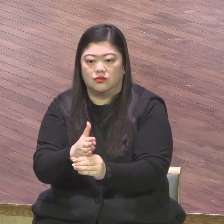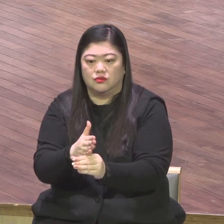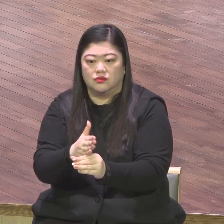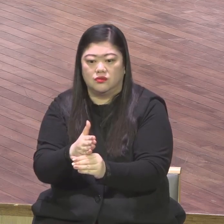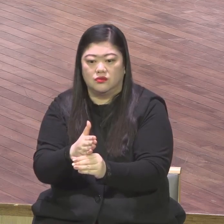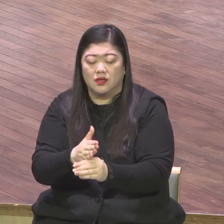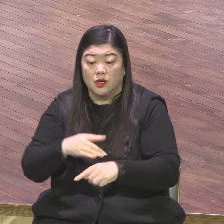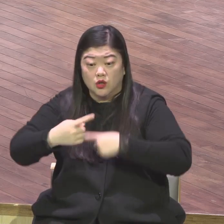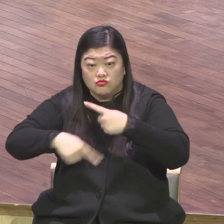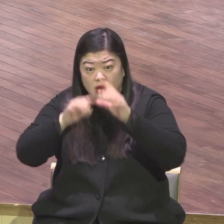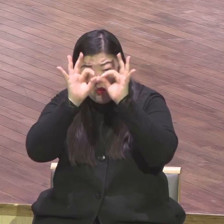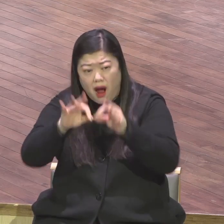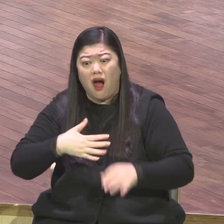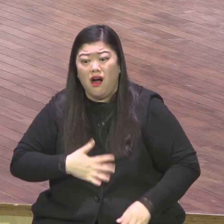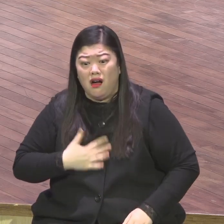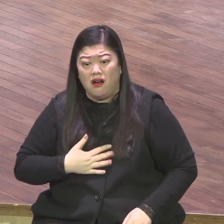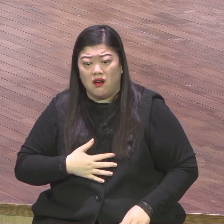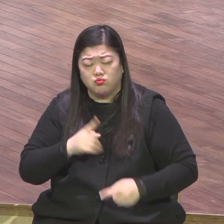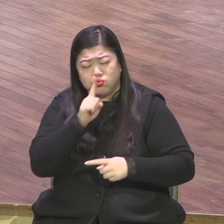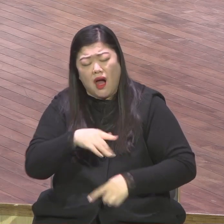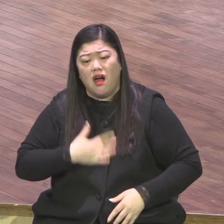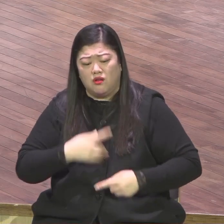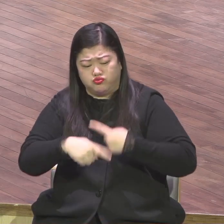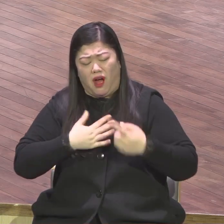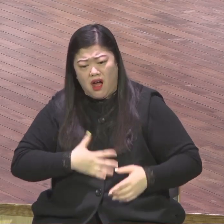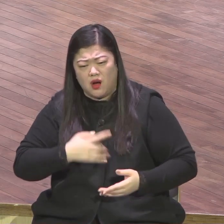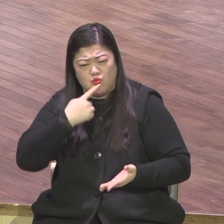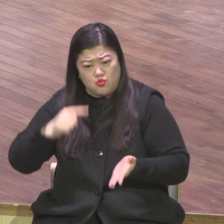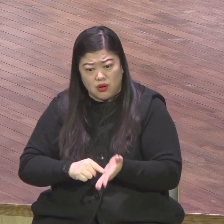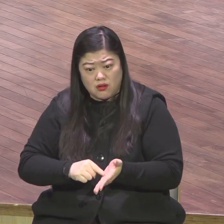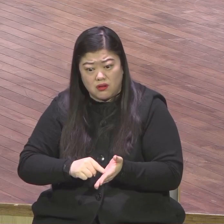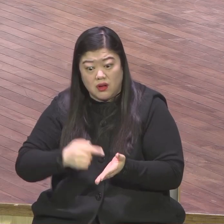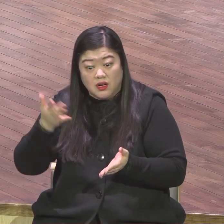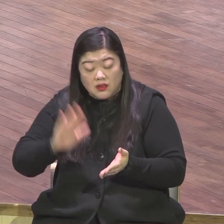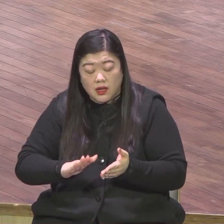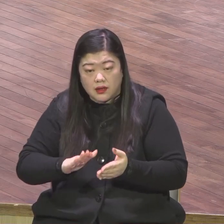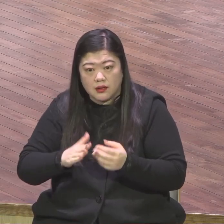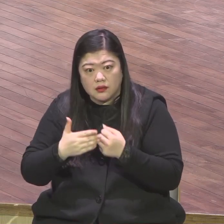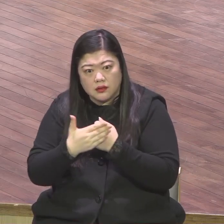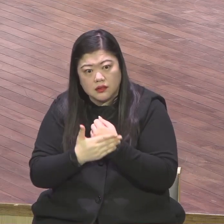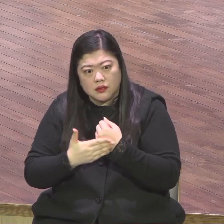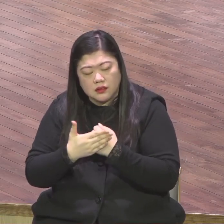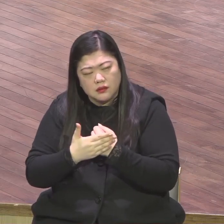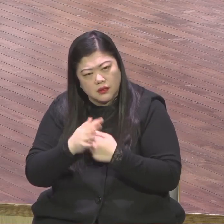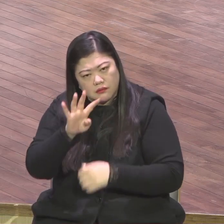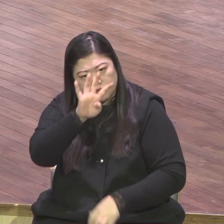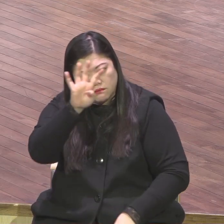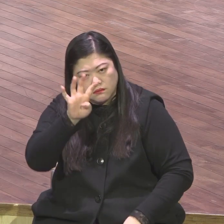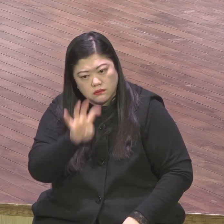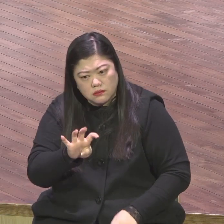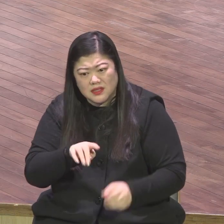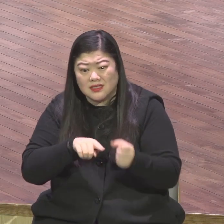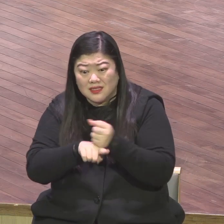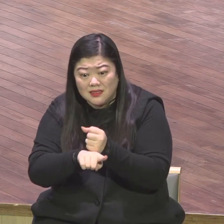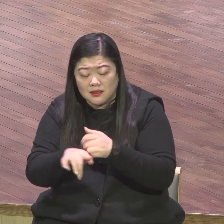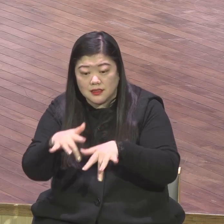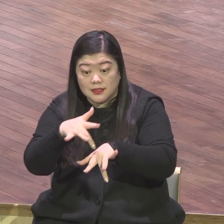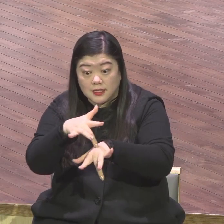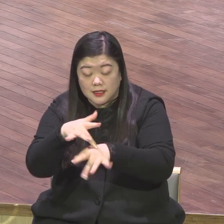못하도록 듣지 못하도록 듣지 못하도록 온갖 방해를 합니다 여러분 그런 경험이 있죠 불신자 영접시키를 하는데